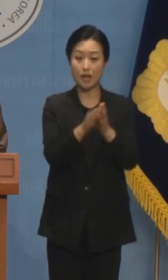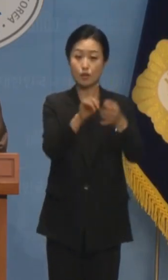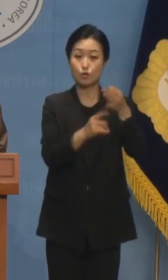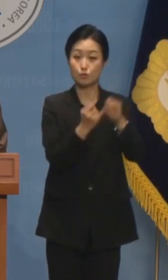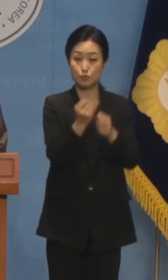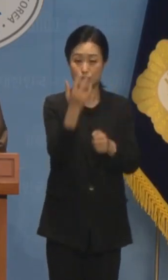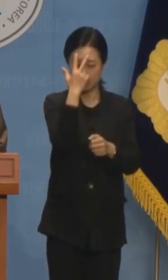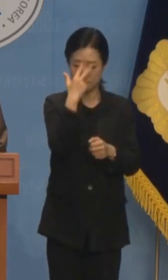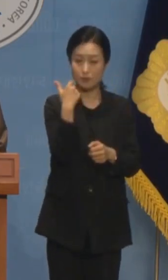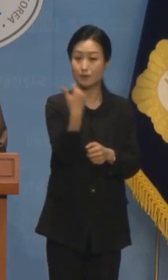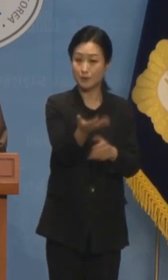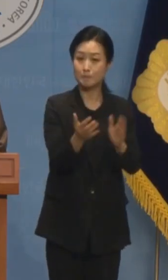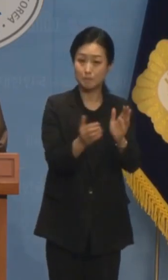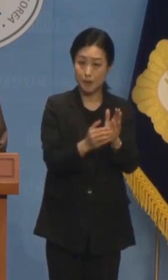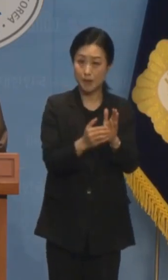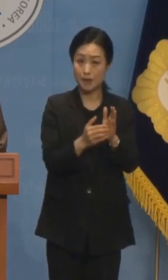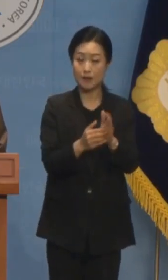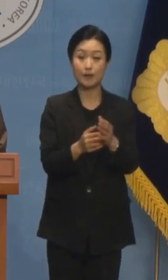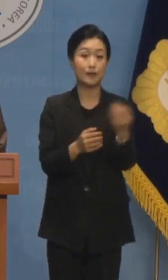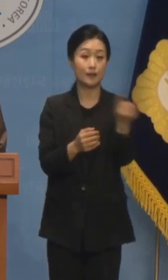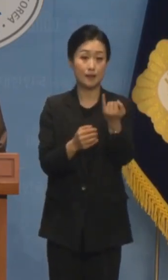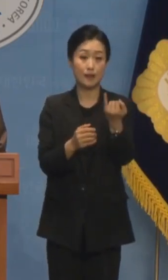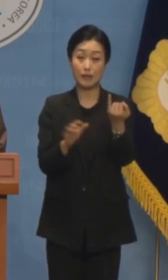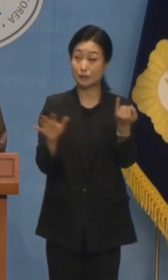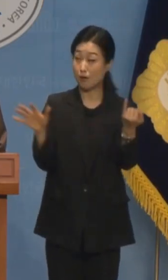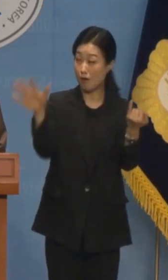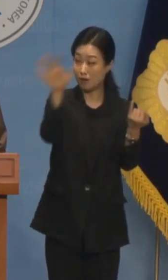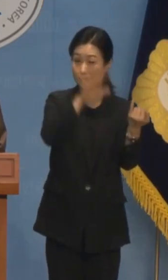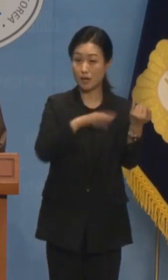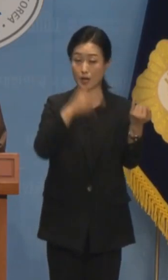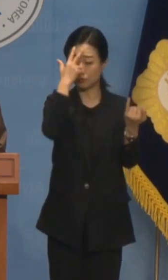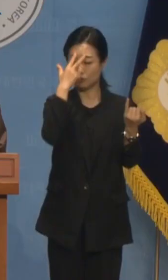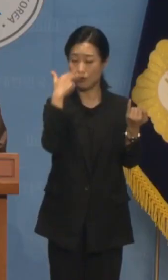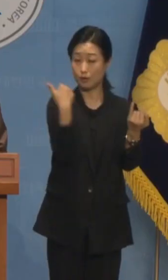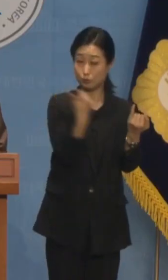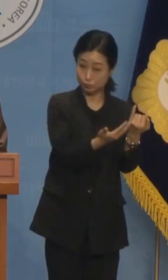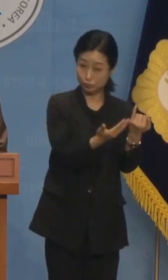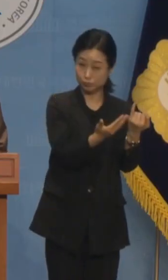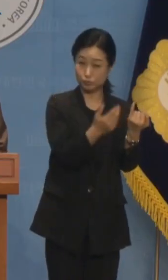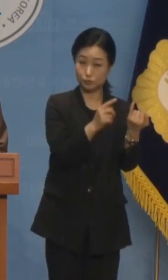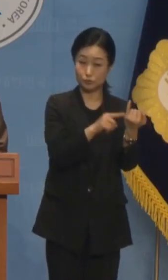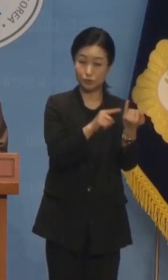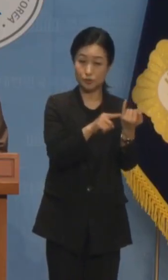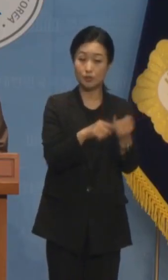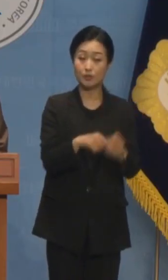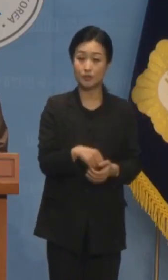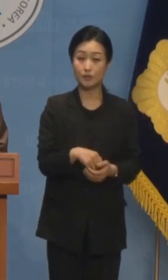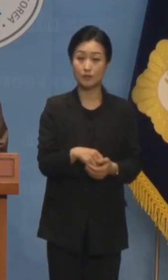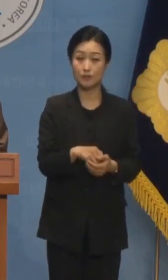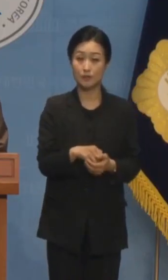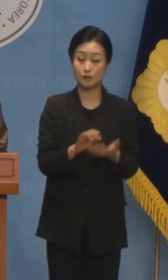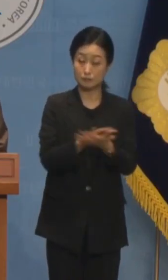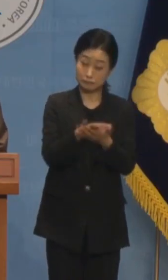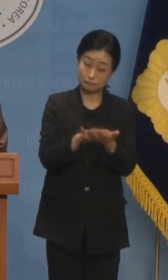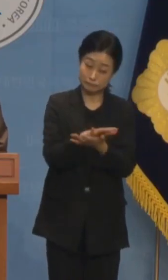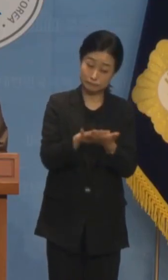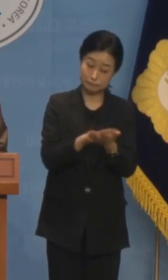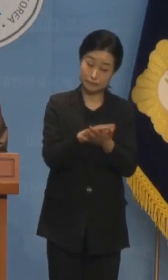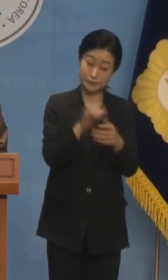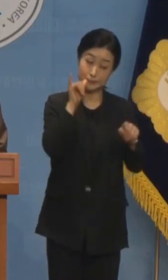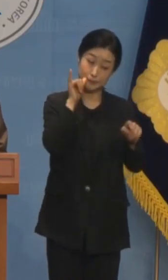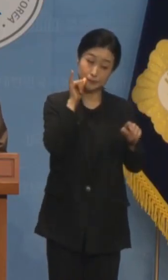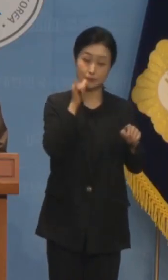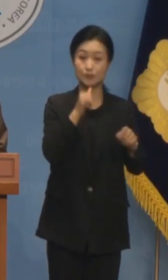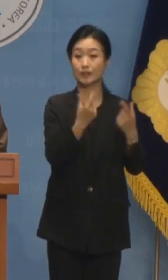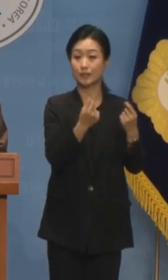중입니다 김건희 여사에게는 이 나라 전체가 프리패스로 종행무진하는 놀이동산입니까 누구도 그런